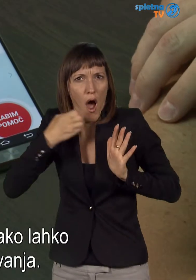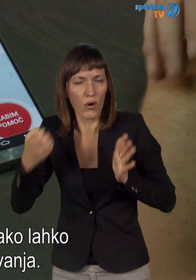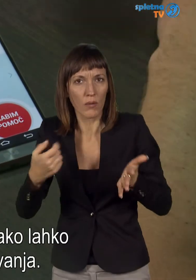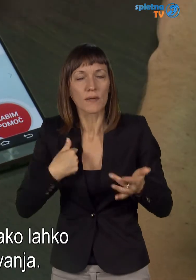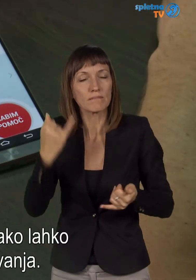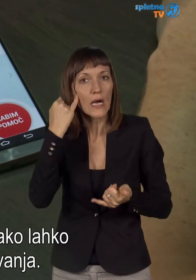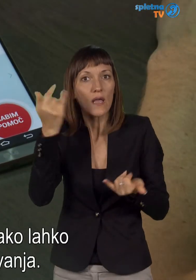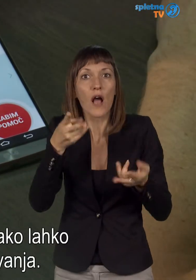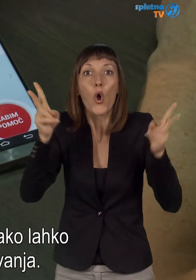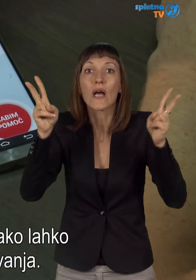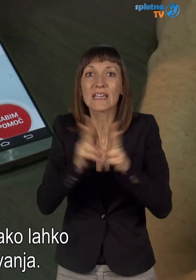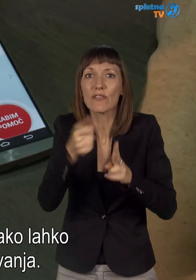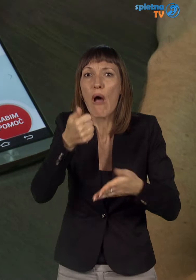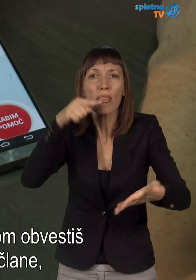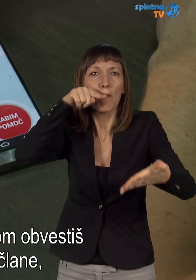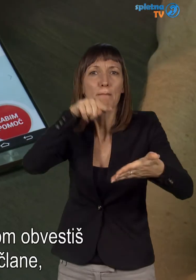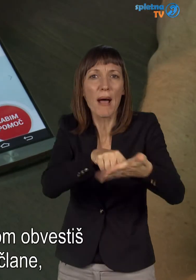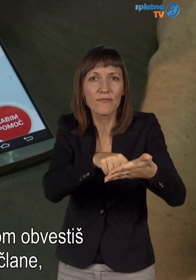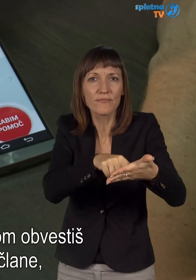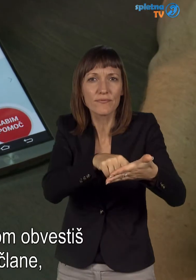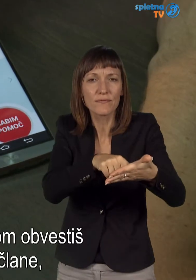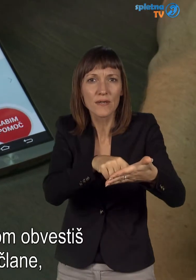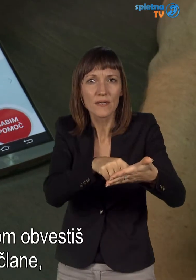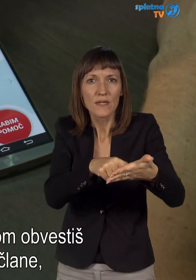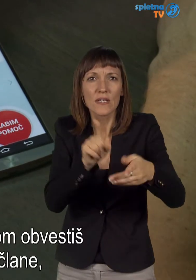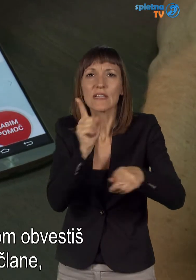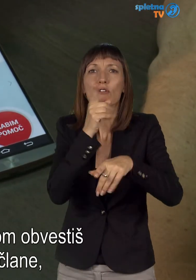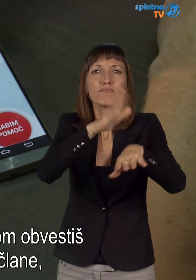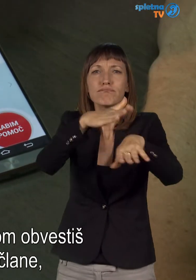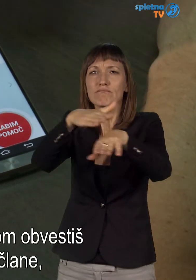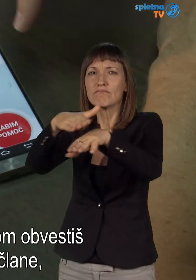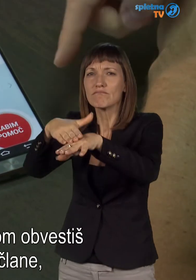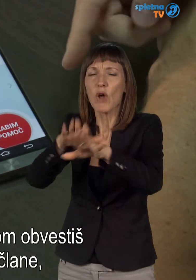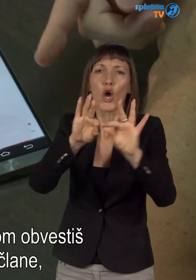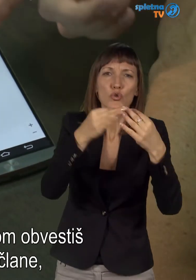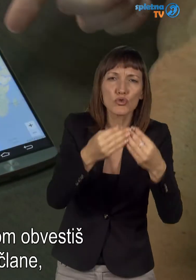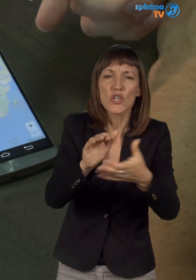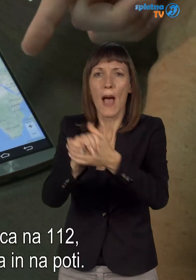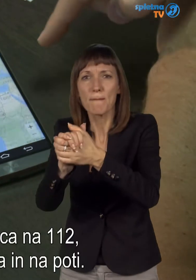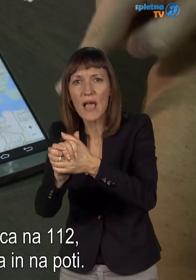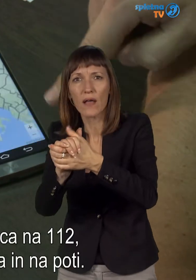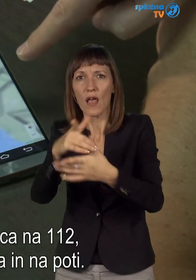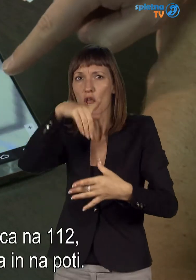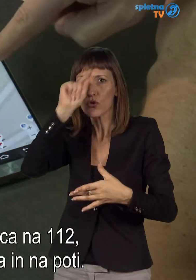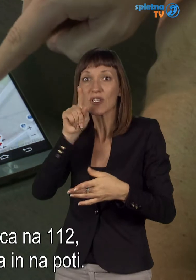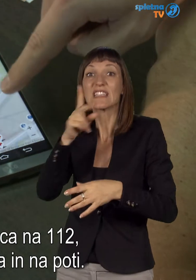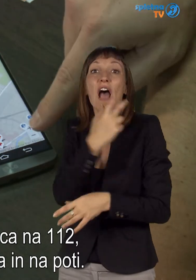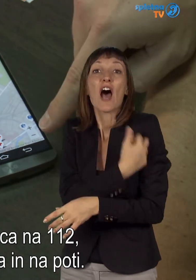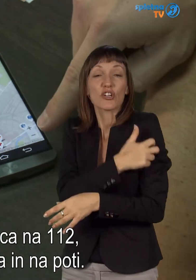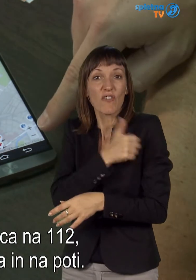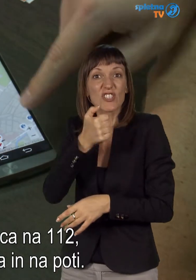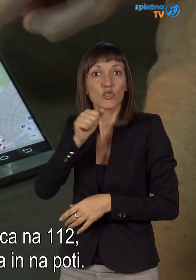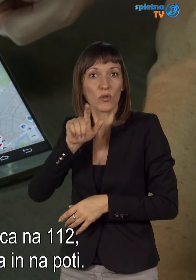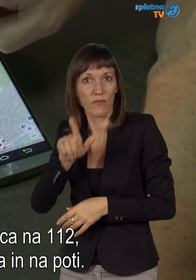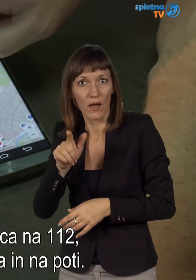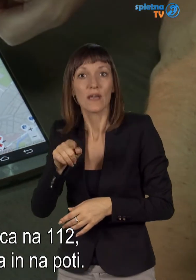skrajšamo čas raševanja, kako lahko z enim gumbom aktiviraš prijatelje, družinske člane, ljudi okoli nas in raševalce